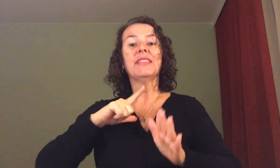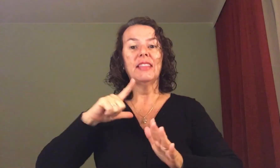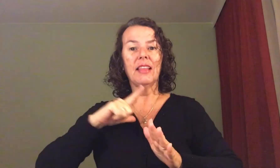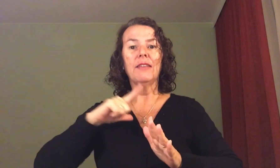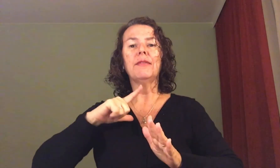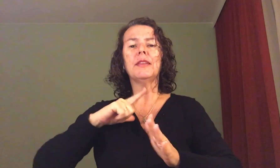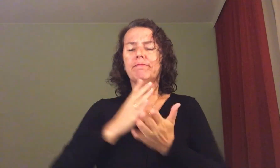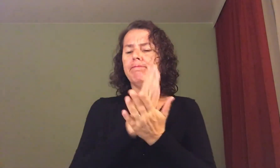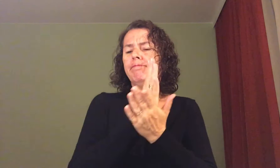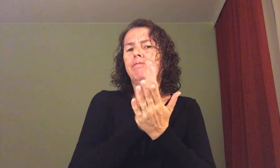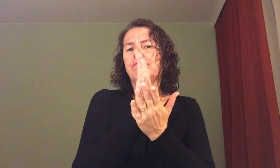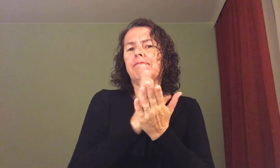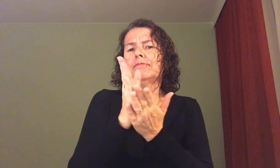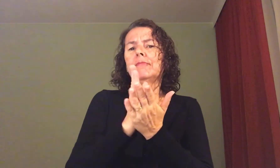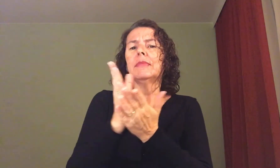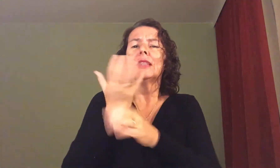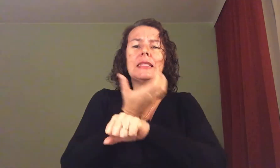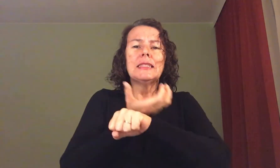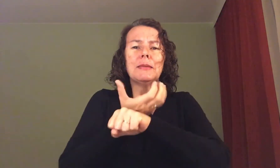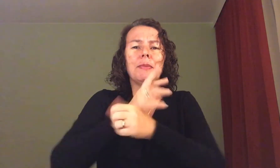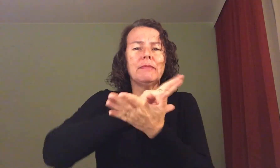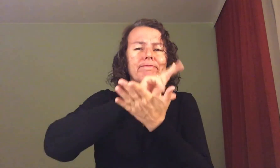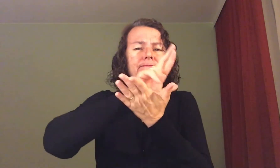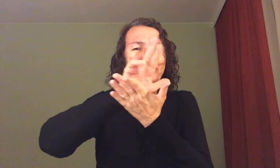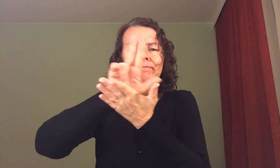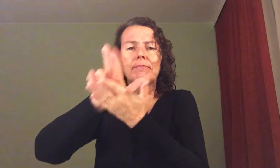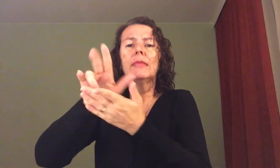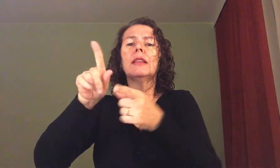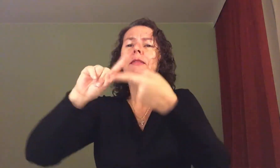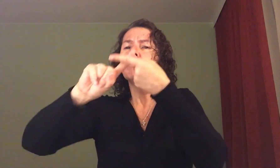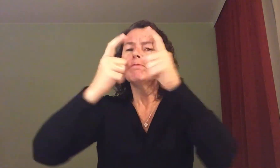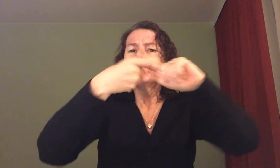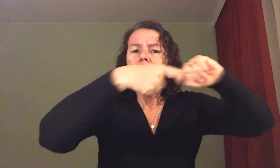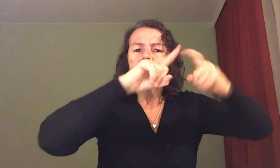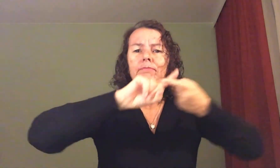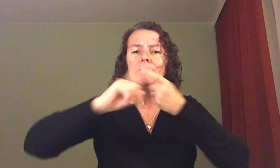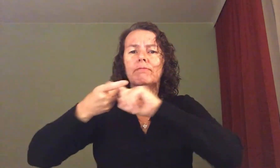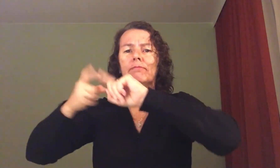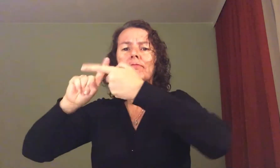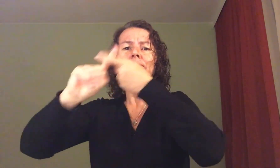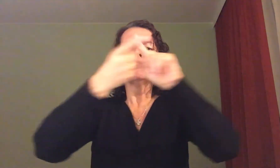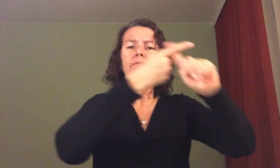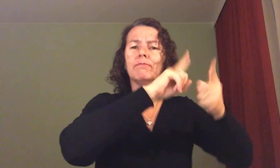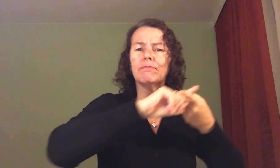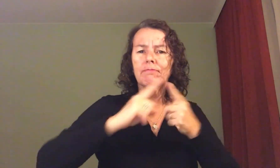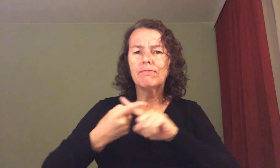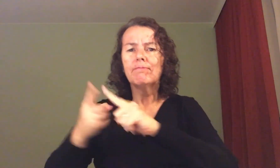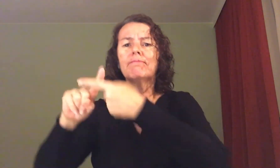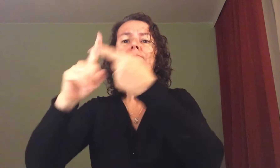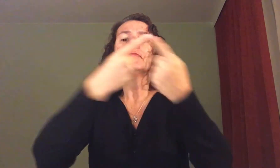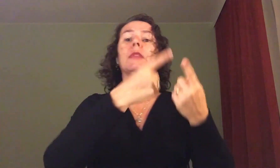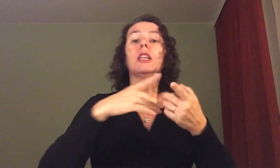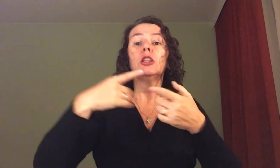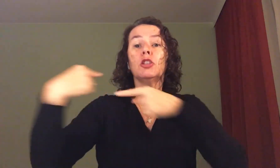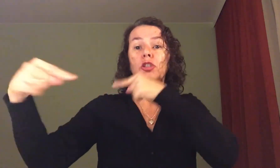teve caráter multidisciplinar e transdisciplinar na medida em que o diálogo entre